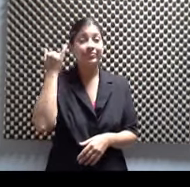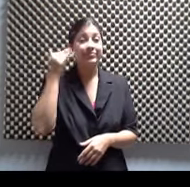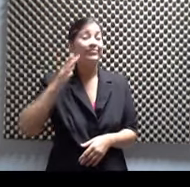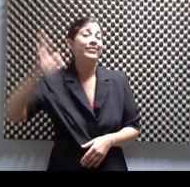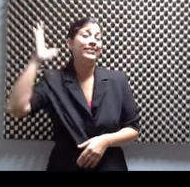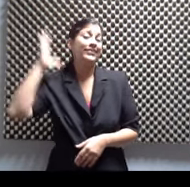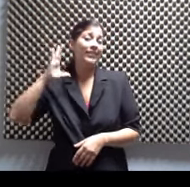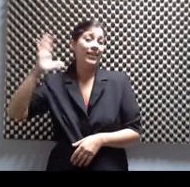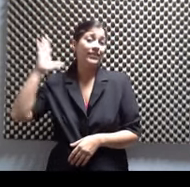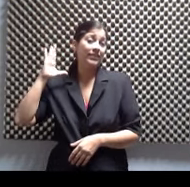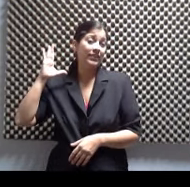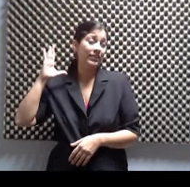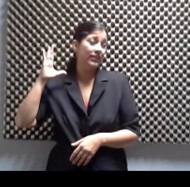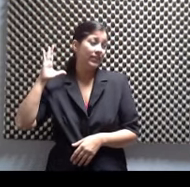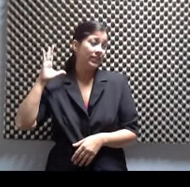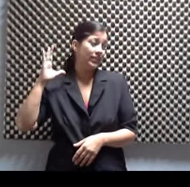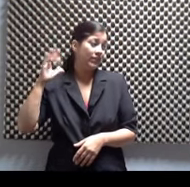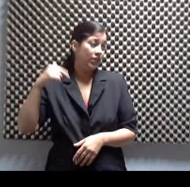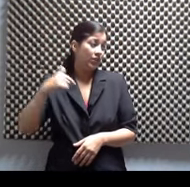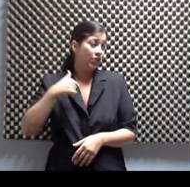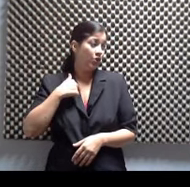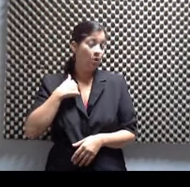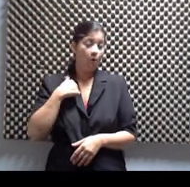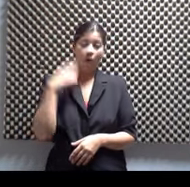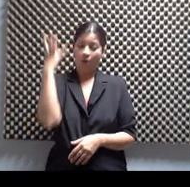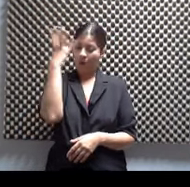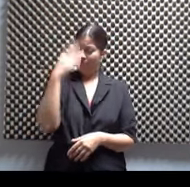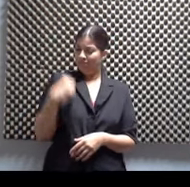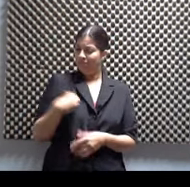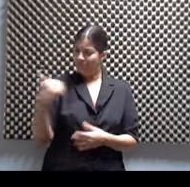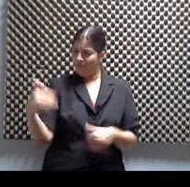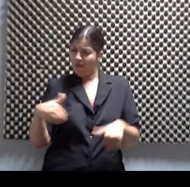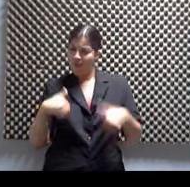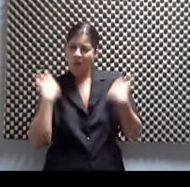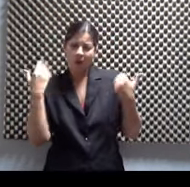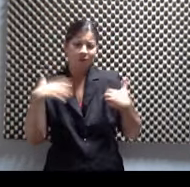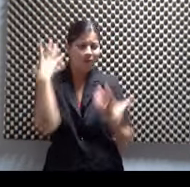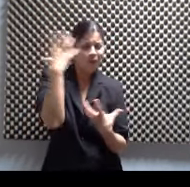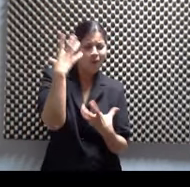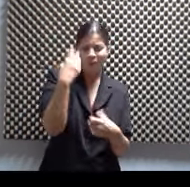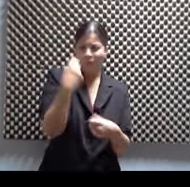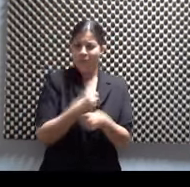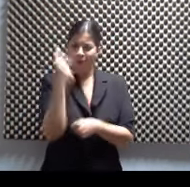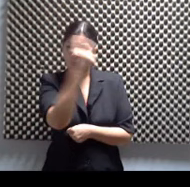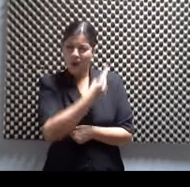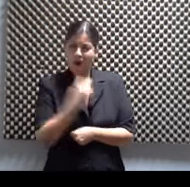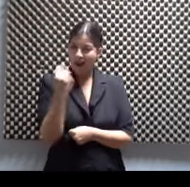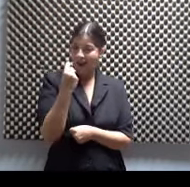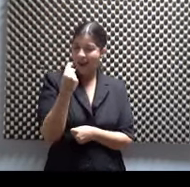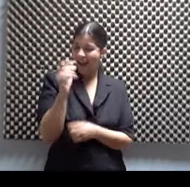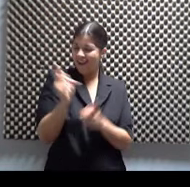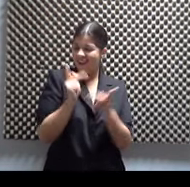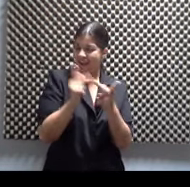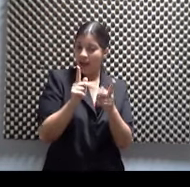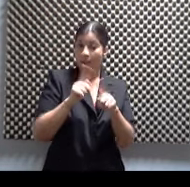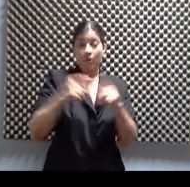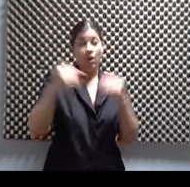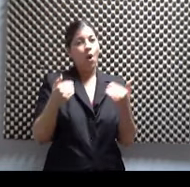del derrame cerebral, era un galán, jovencito, con la cara perfecta y ahora no está tan perfecta. Y entonces